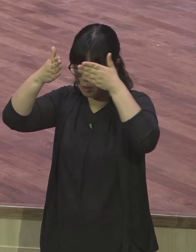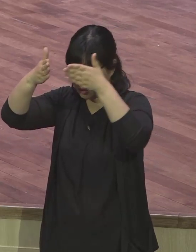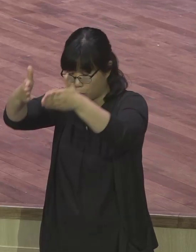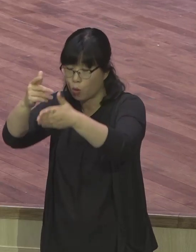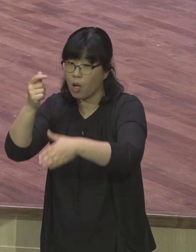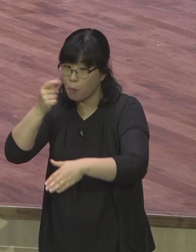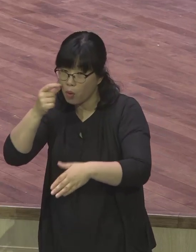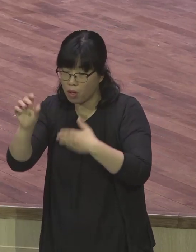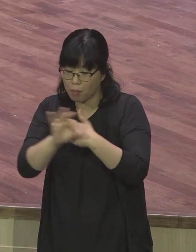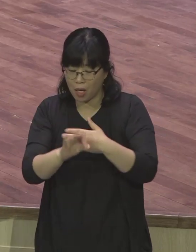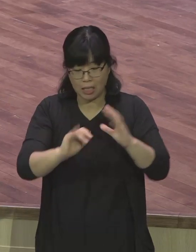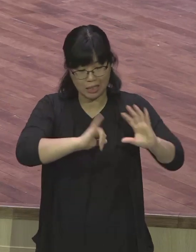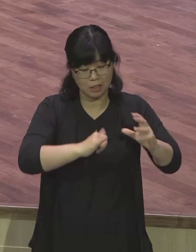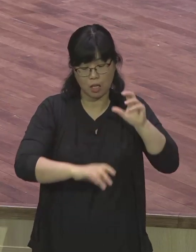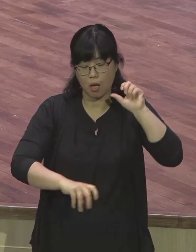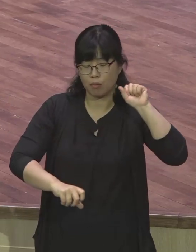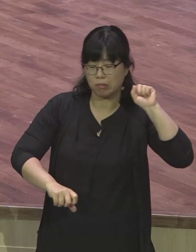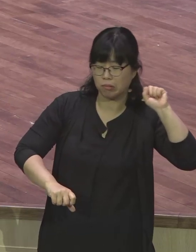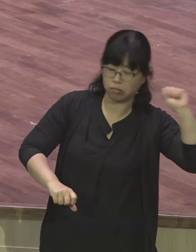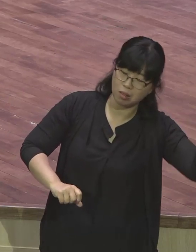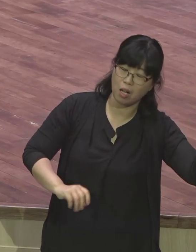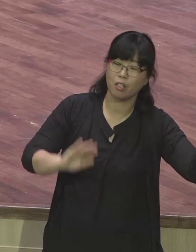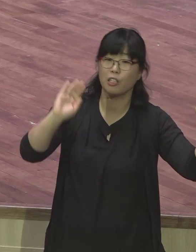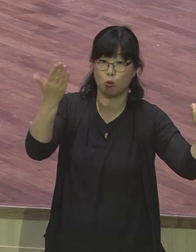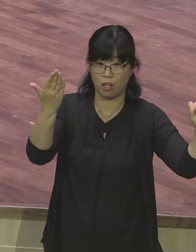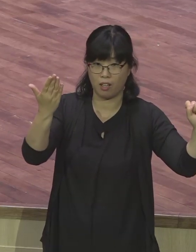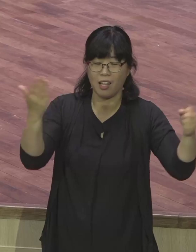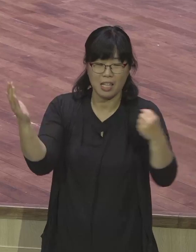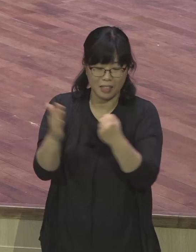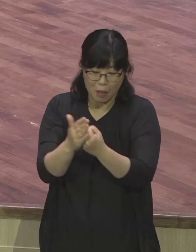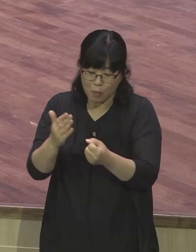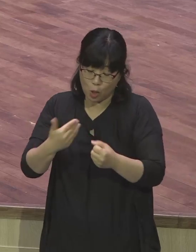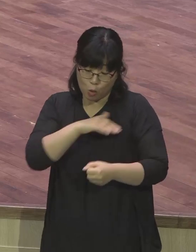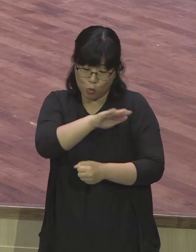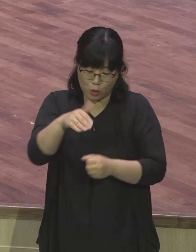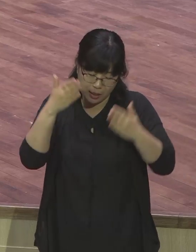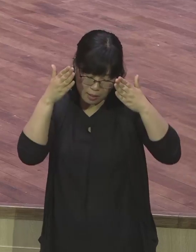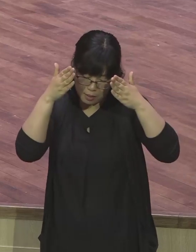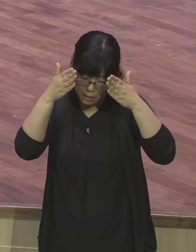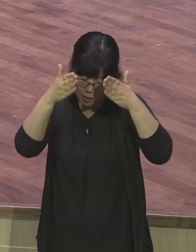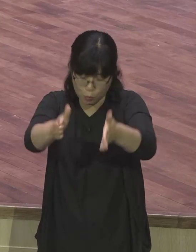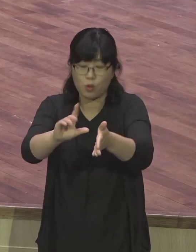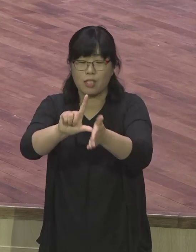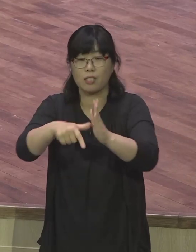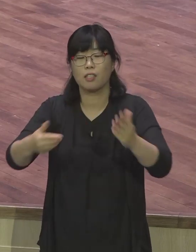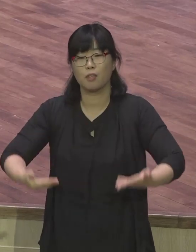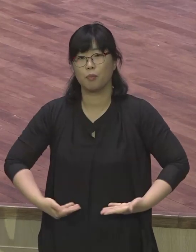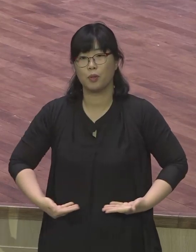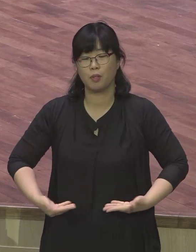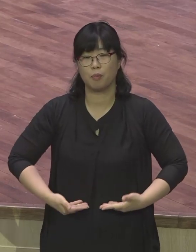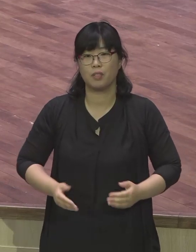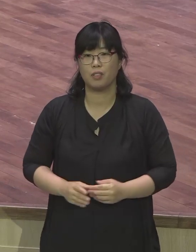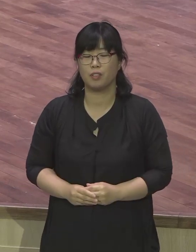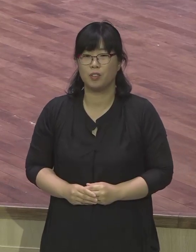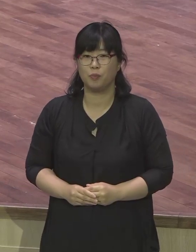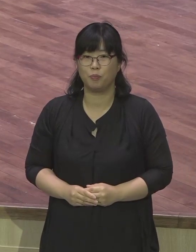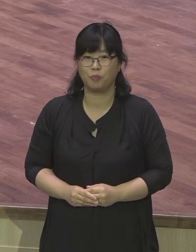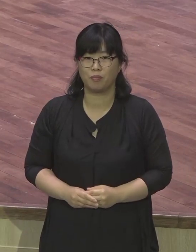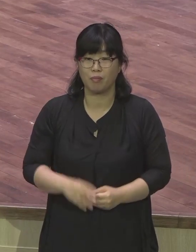밖에 없기 때문에 집중의 시간이 필요한 것입니다 이렇게 바울은 사흘 동안 그리스도에 집중하는 시간을 가지게